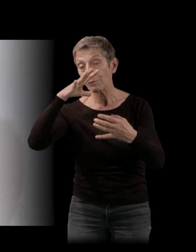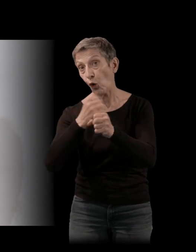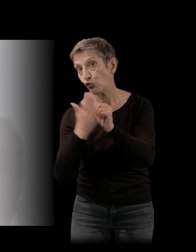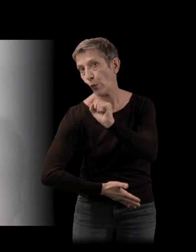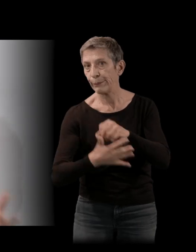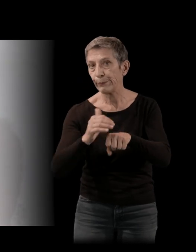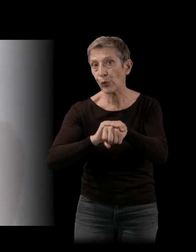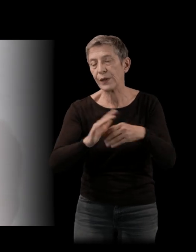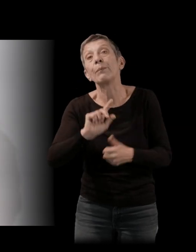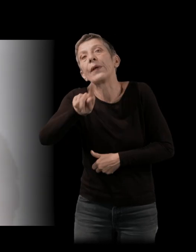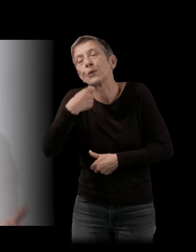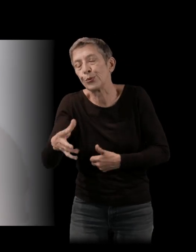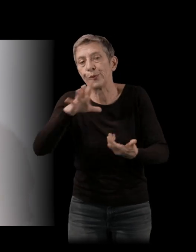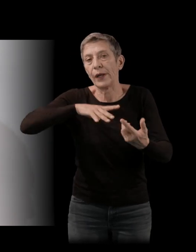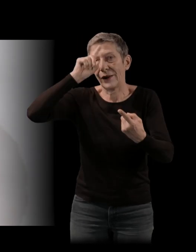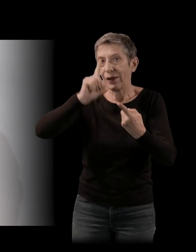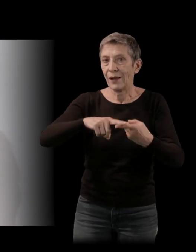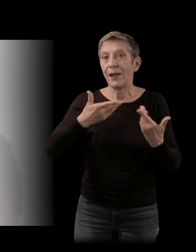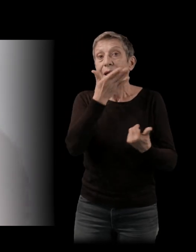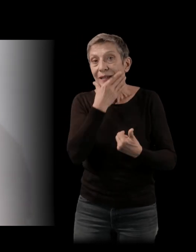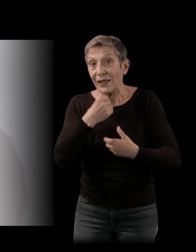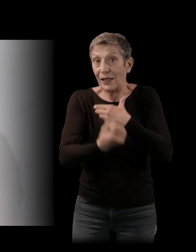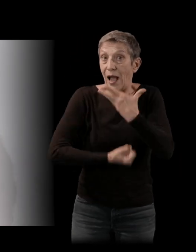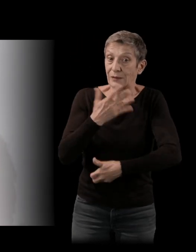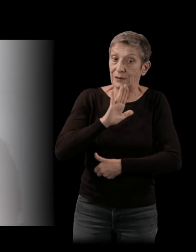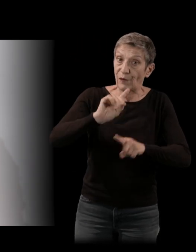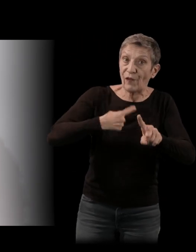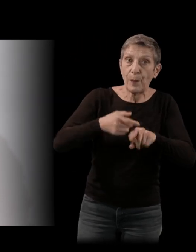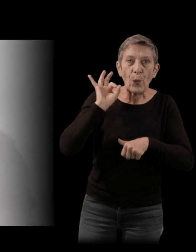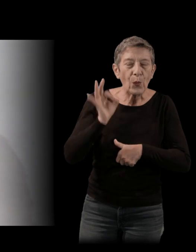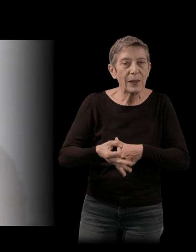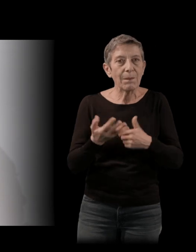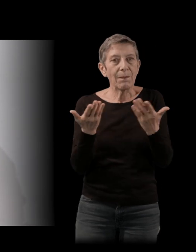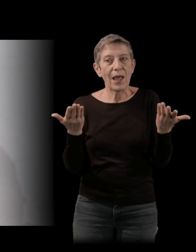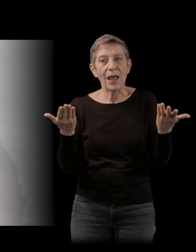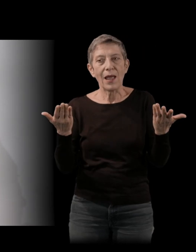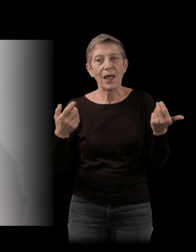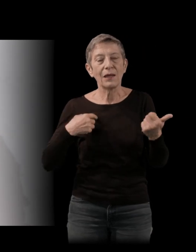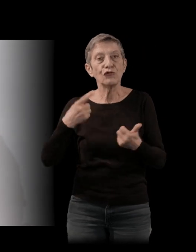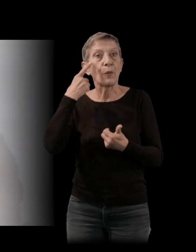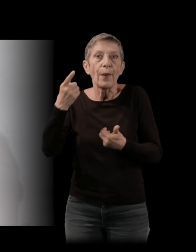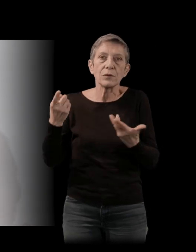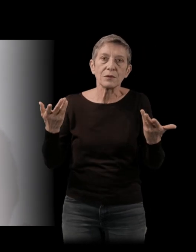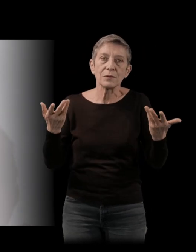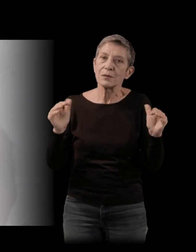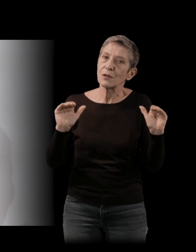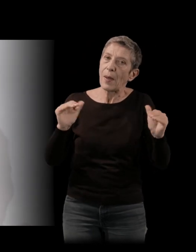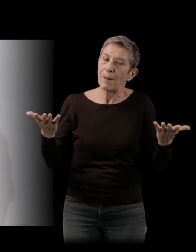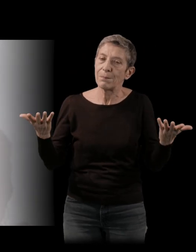l'enjeu artistique et esthétique propre au film, je pense qu'effectivement, il y a eu un côté aussi... Il faut qu'on